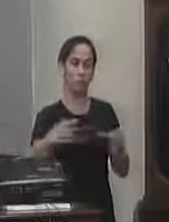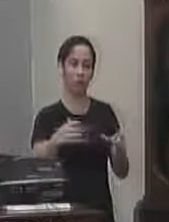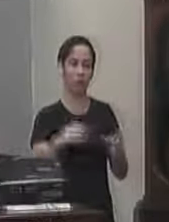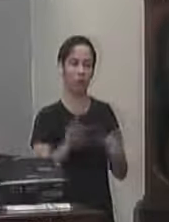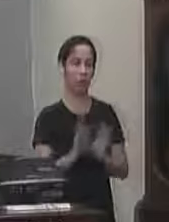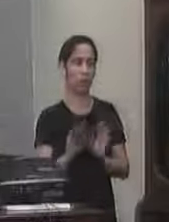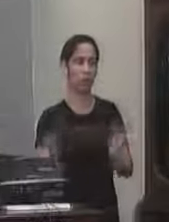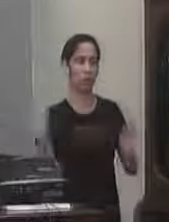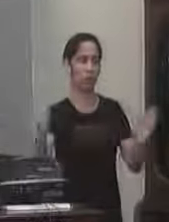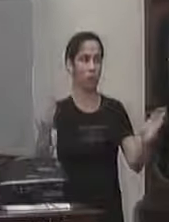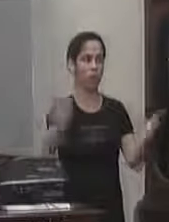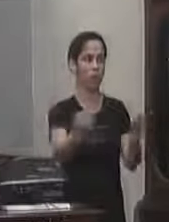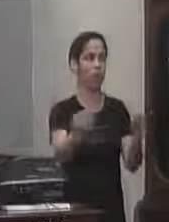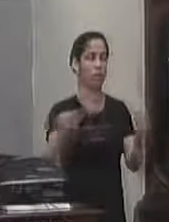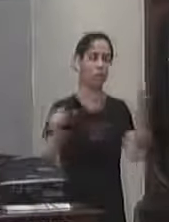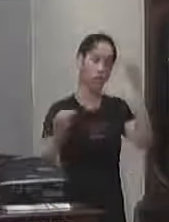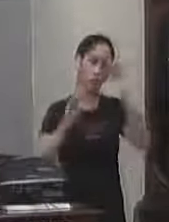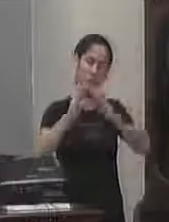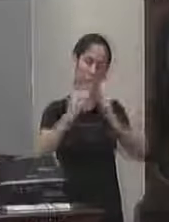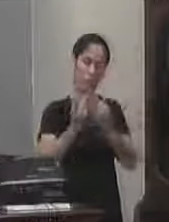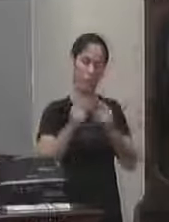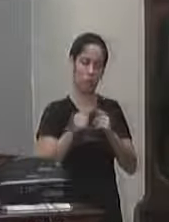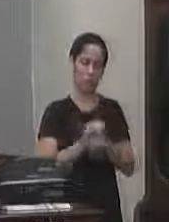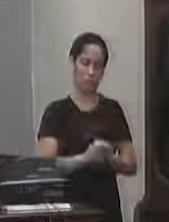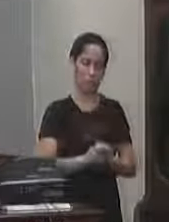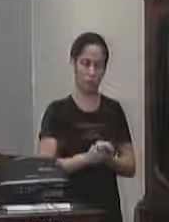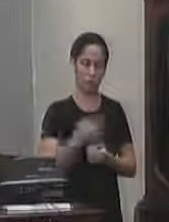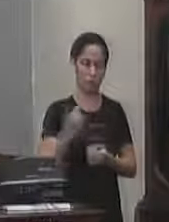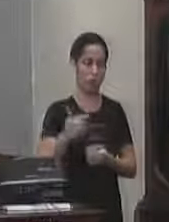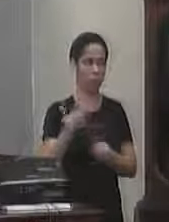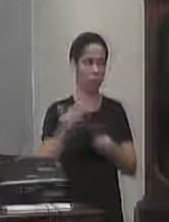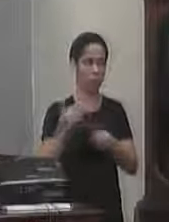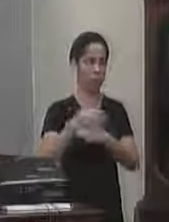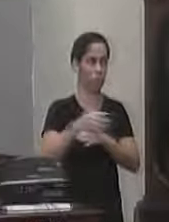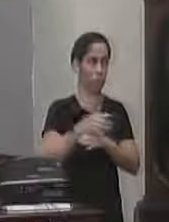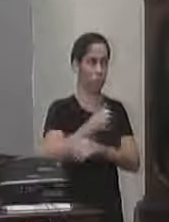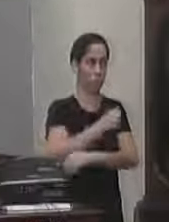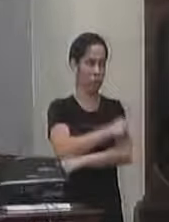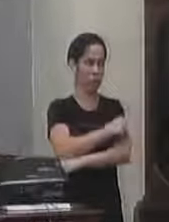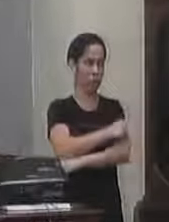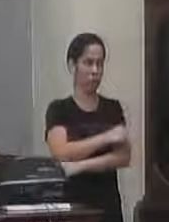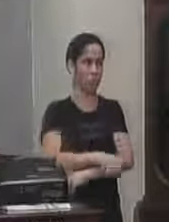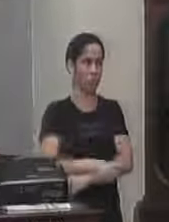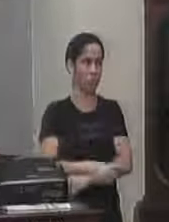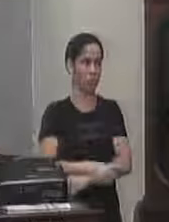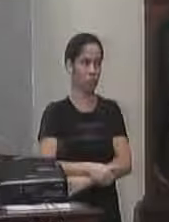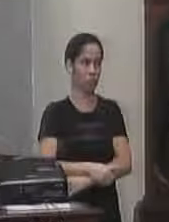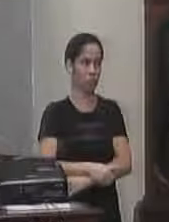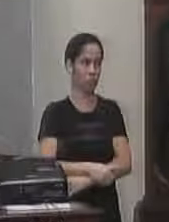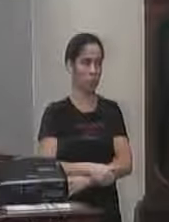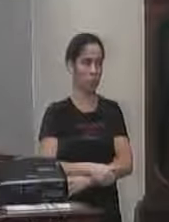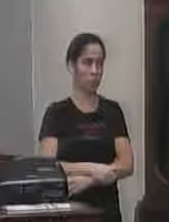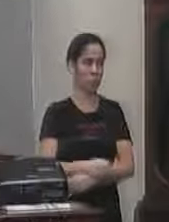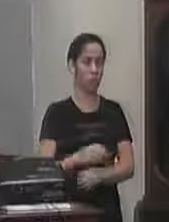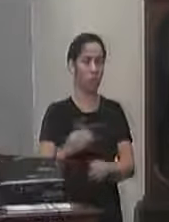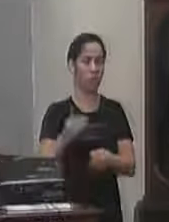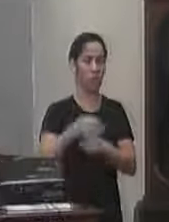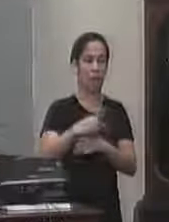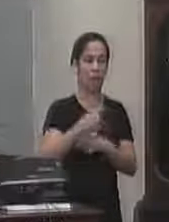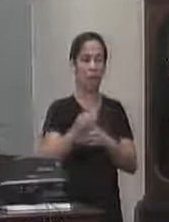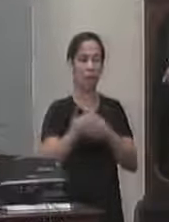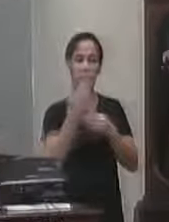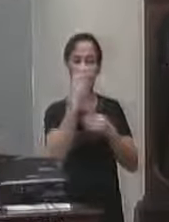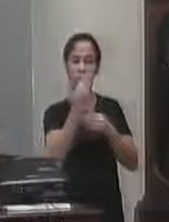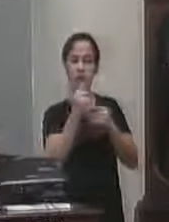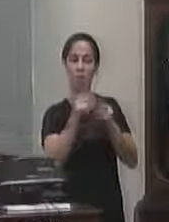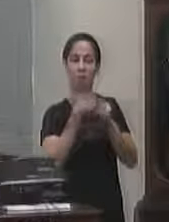muro circunda a escola ele não é de acesso para o aluno o aluno ele tem o acesso ali na frente é